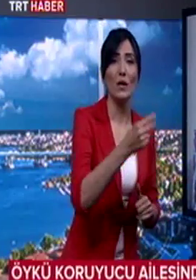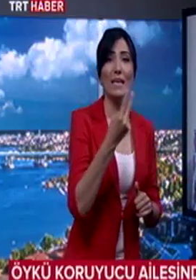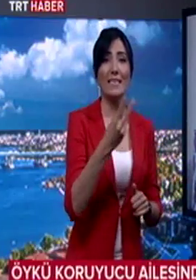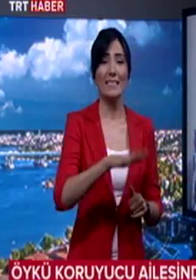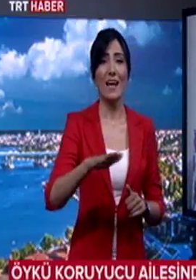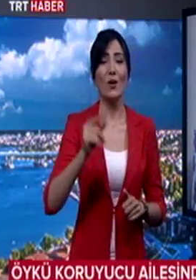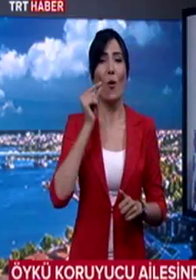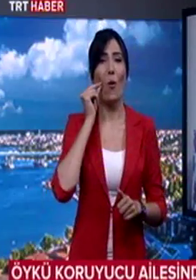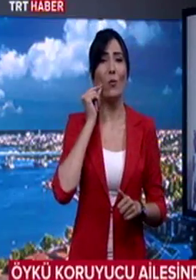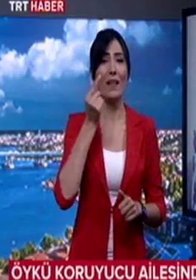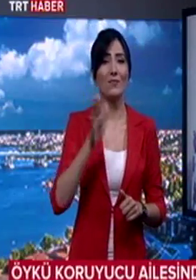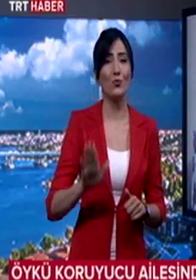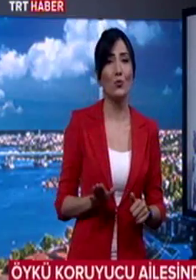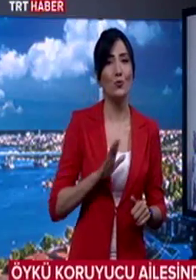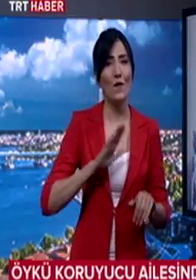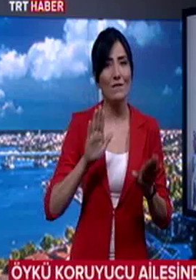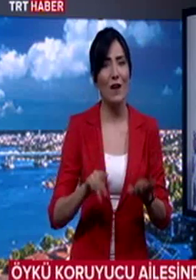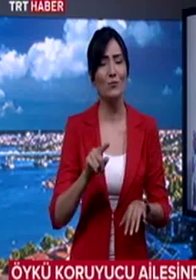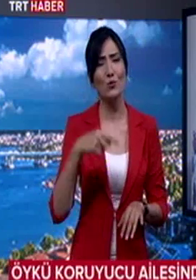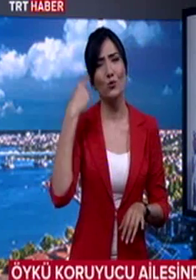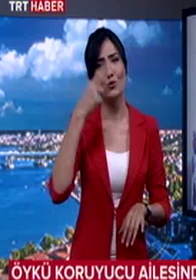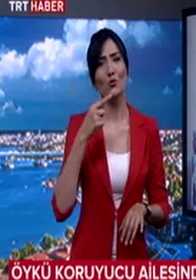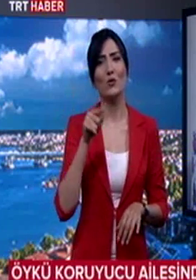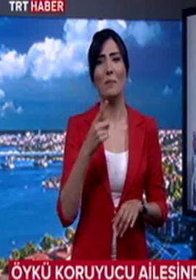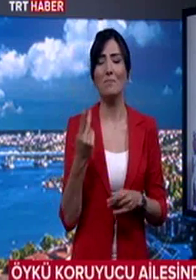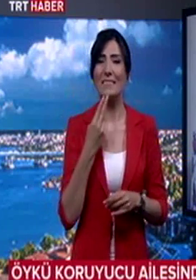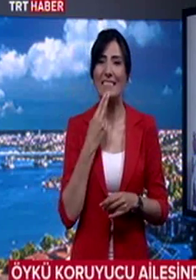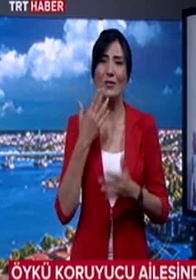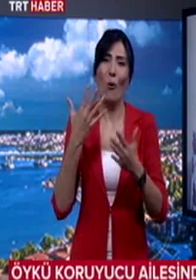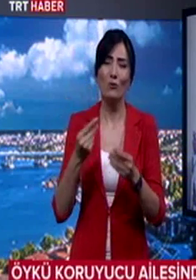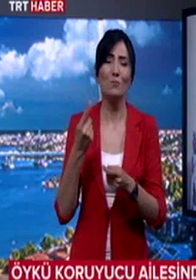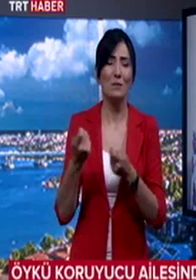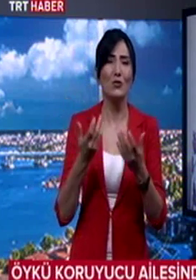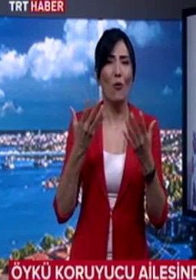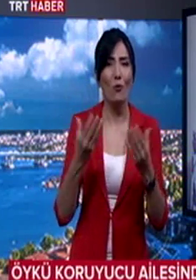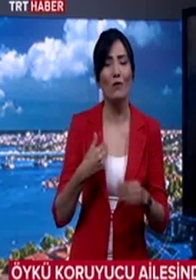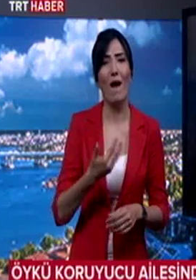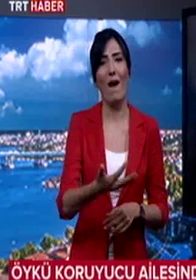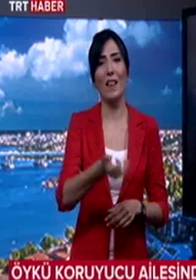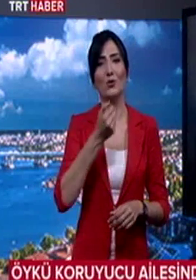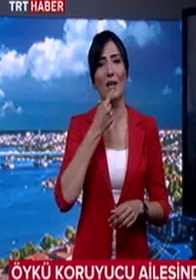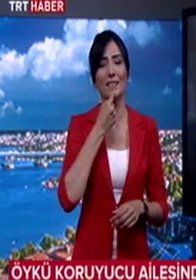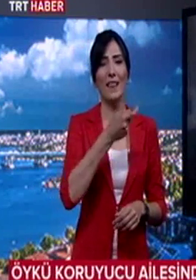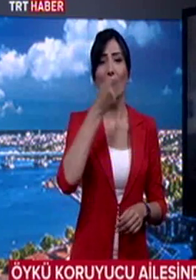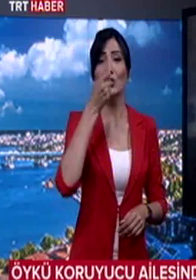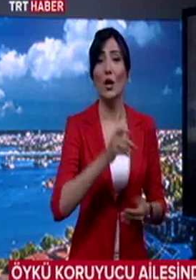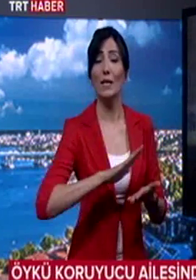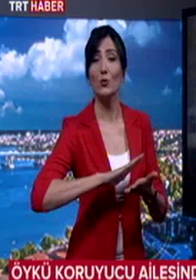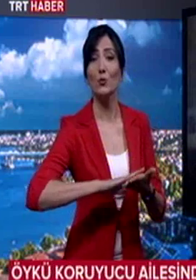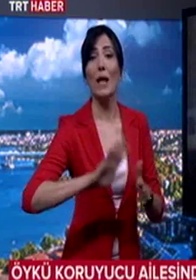çocuğu var. Bu yüzden başına bir iş gelir diye alacağız dediler. Şartların düzeltilmediğini belirleyen